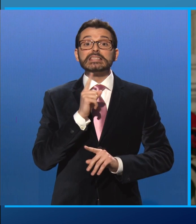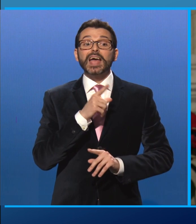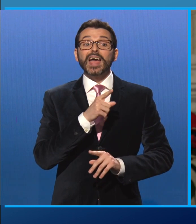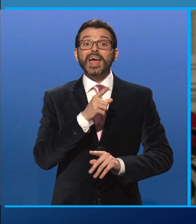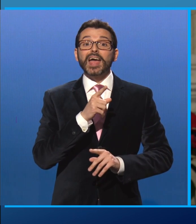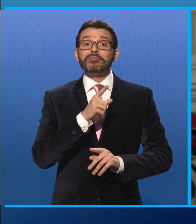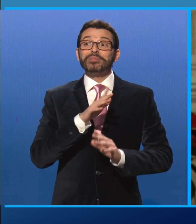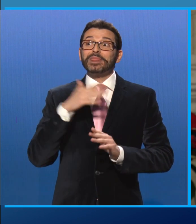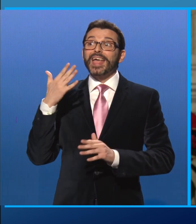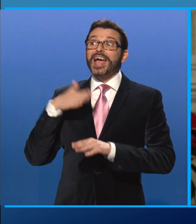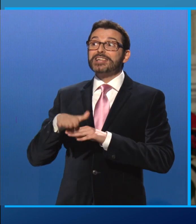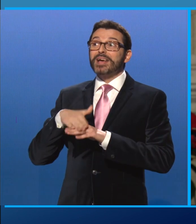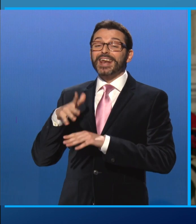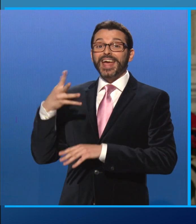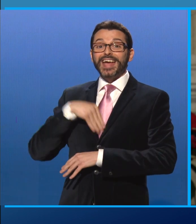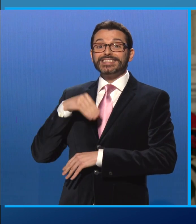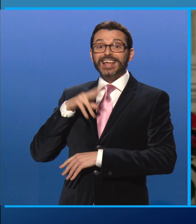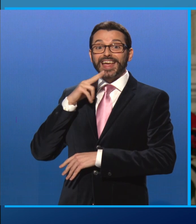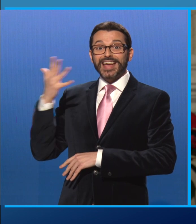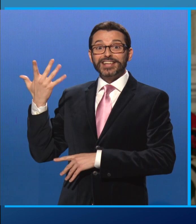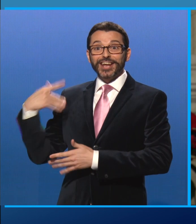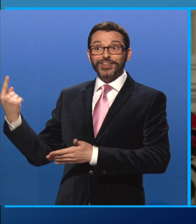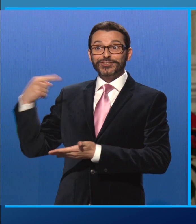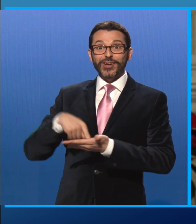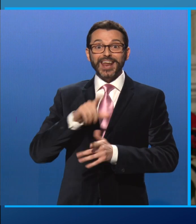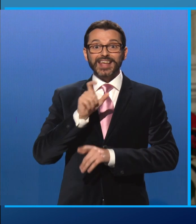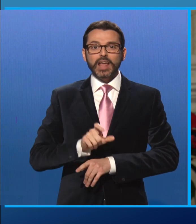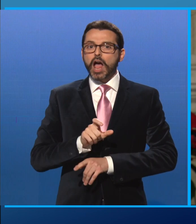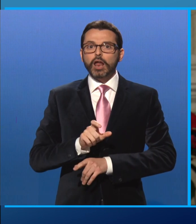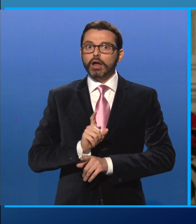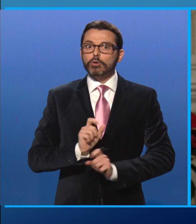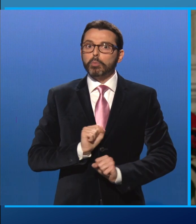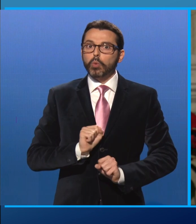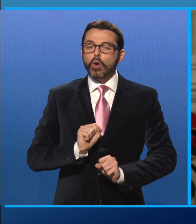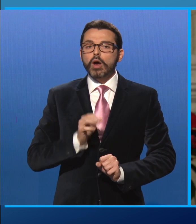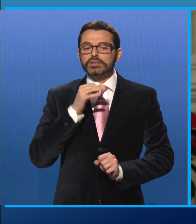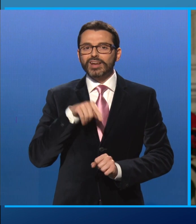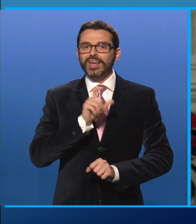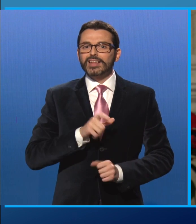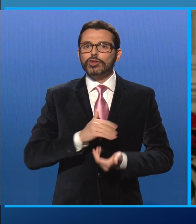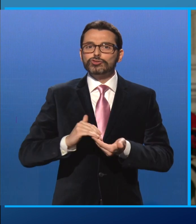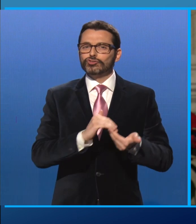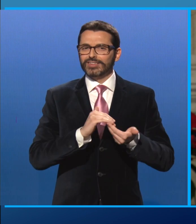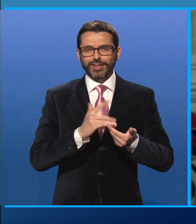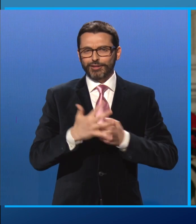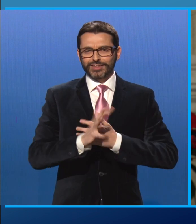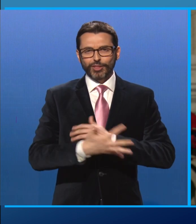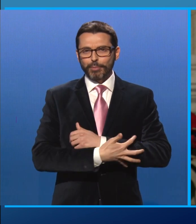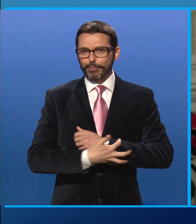l'esperienza maturata all'estero, viene impoverita l'intera società. Nel febbraio scorso,